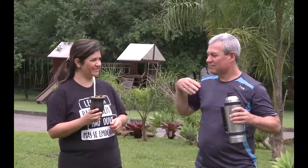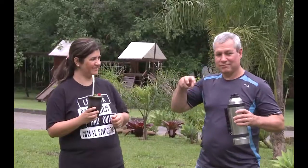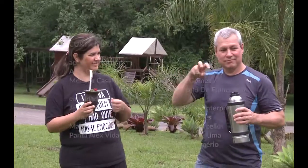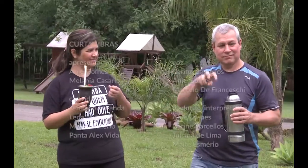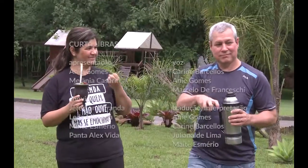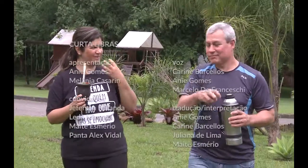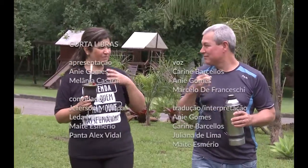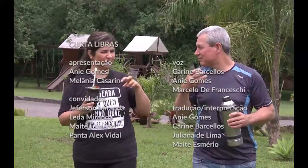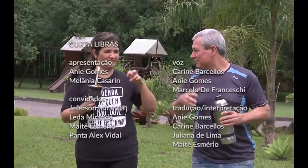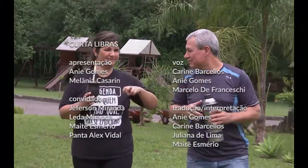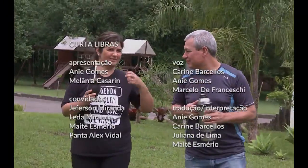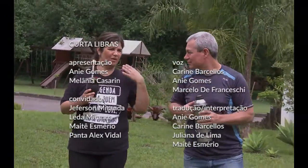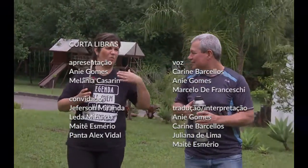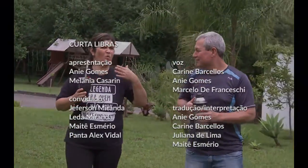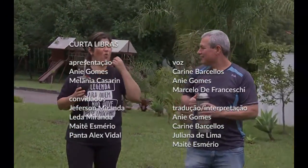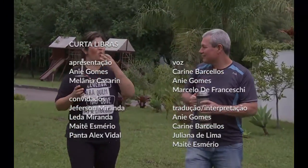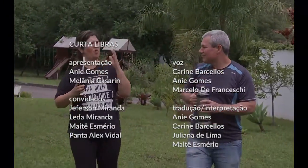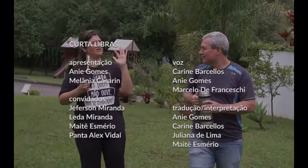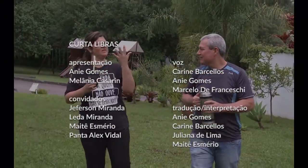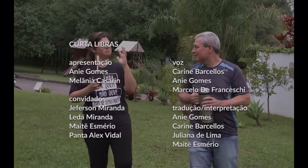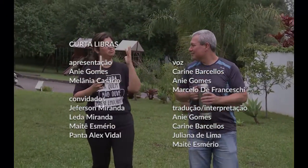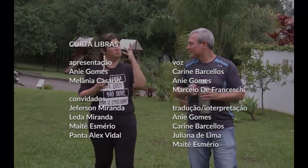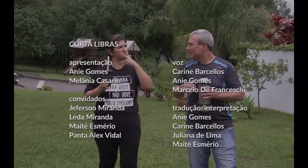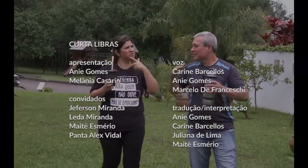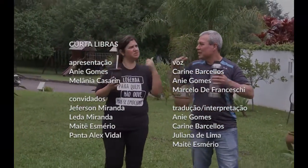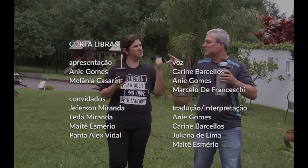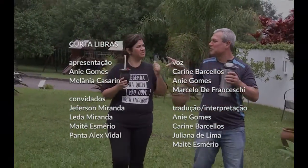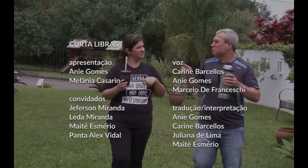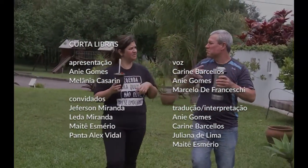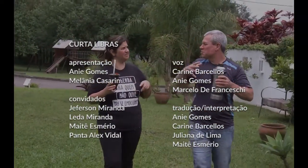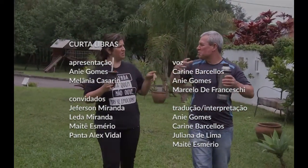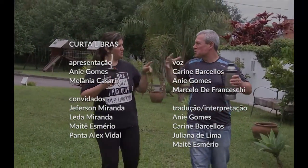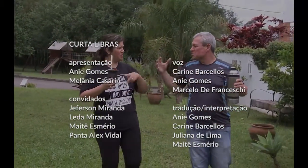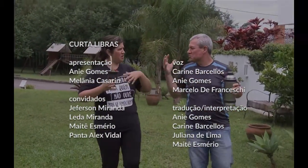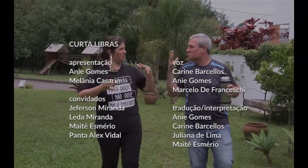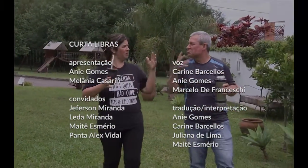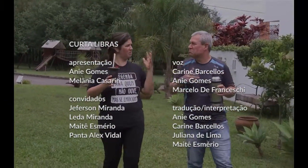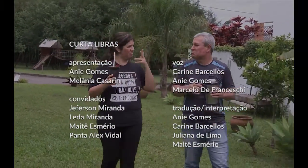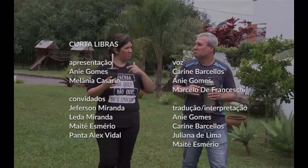Acompanhe! Acompanhe! Acompanhe!